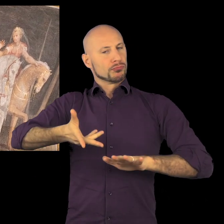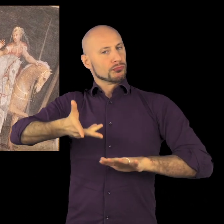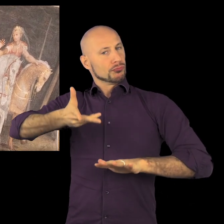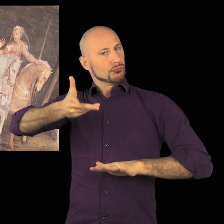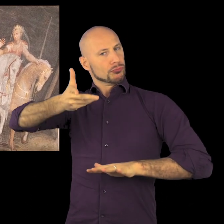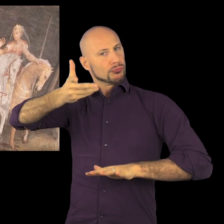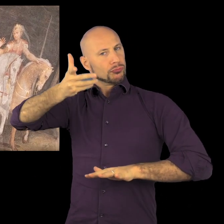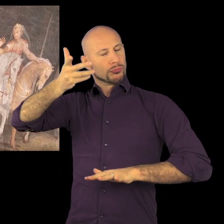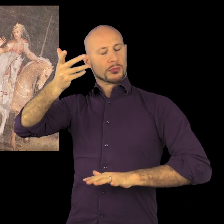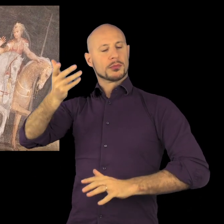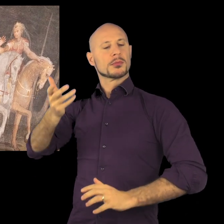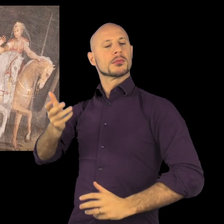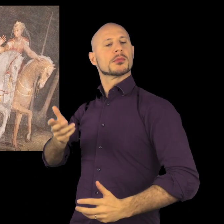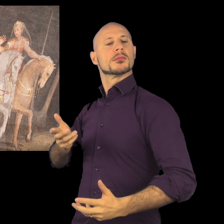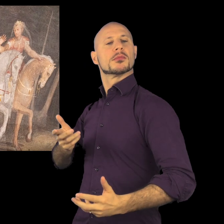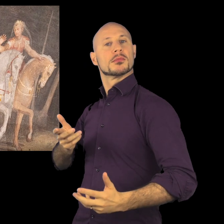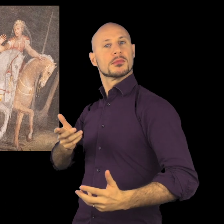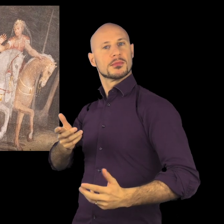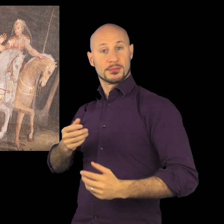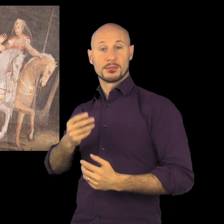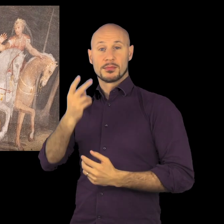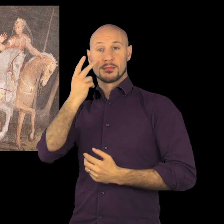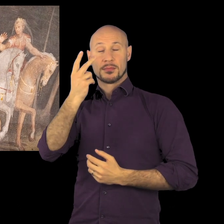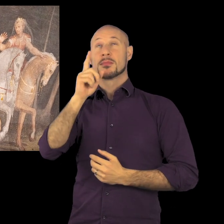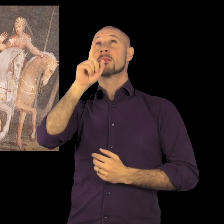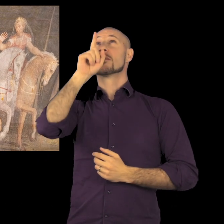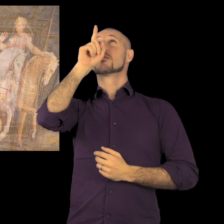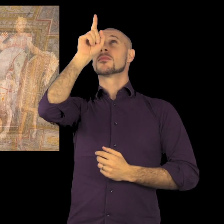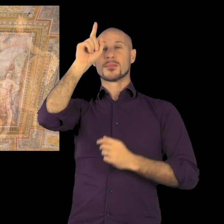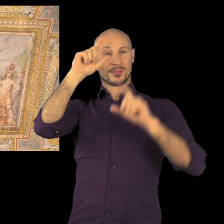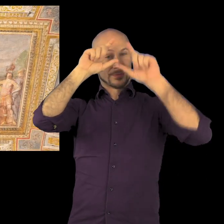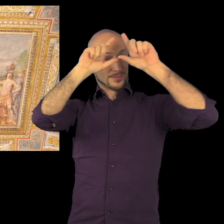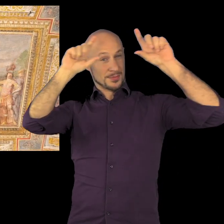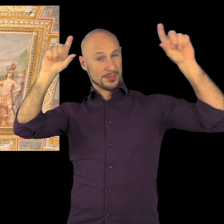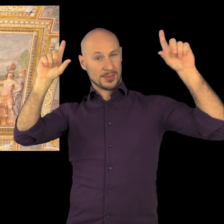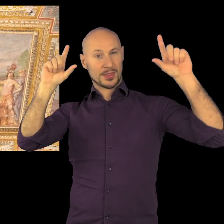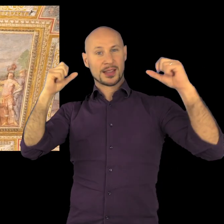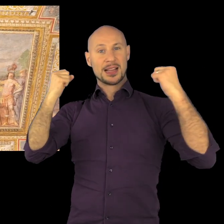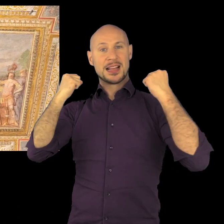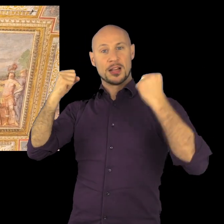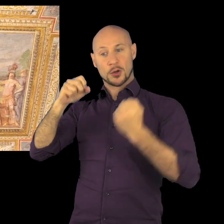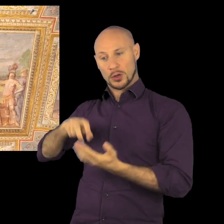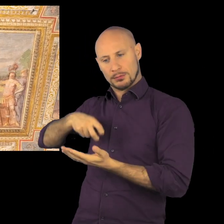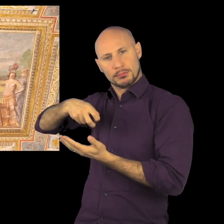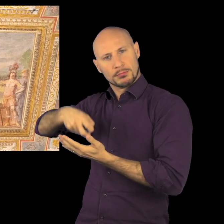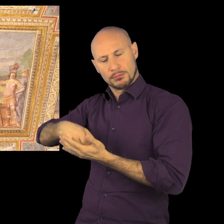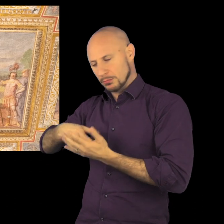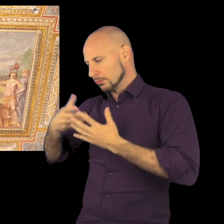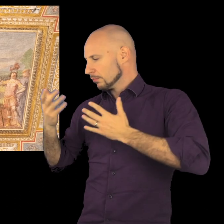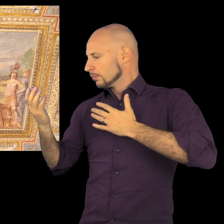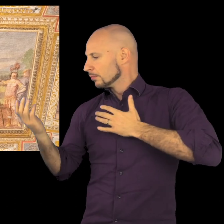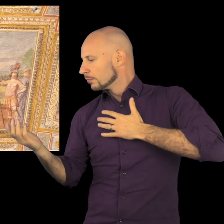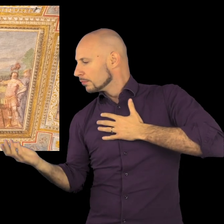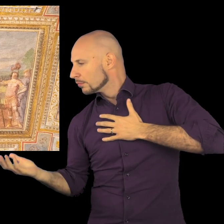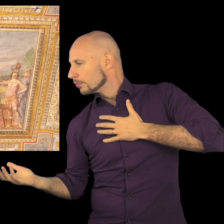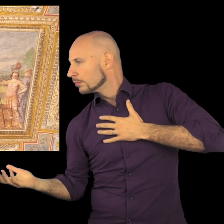di Ottavio. Ebbene, questo è ben evidente in particolar modo nel riquadro centrale dove è rappresentato